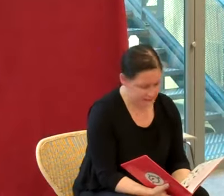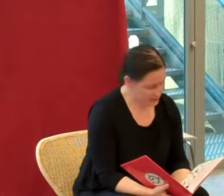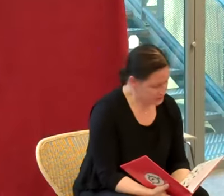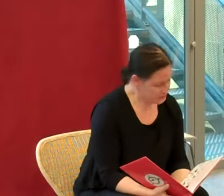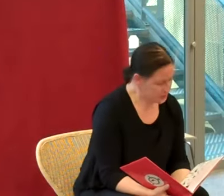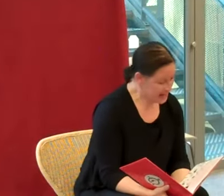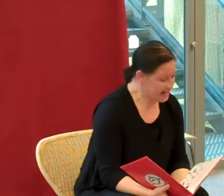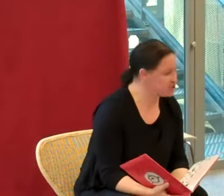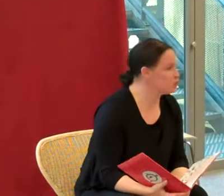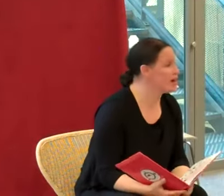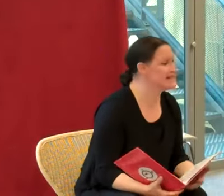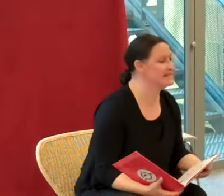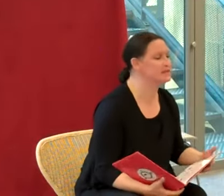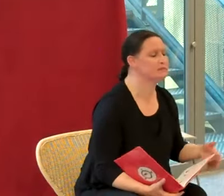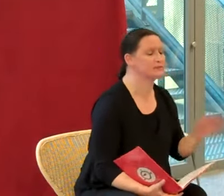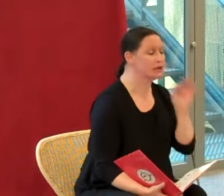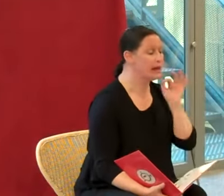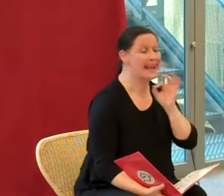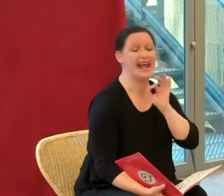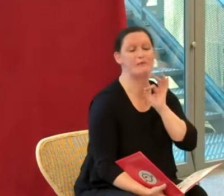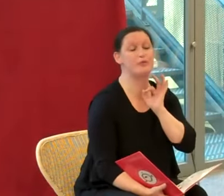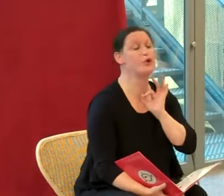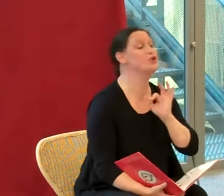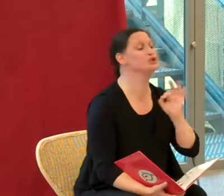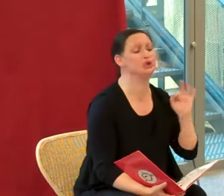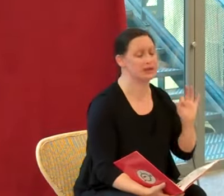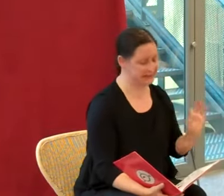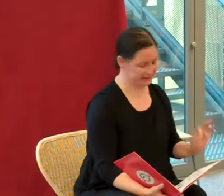l'avance et choisit la plus jolie.